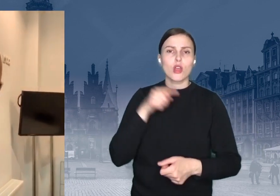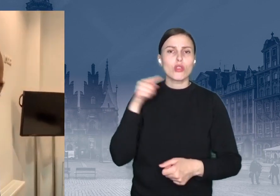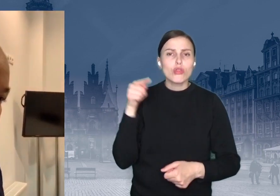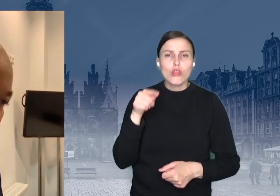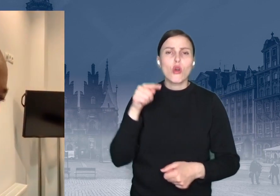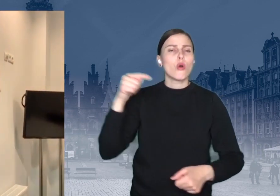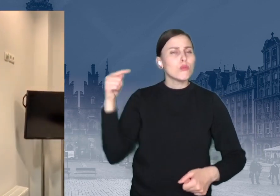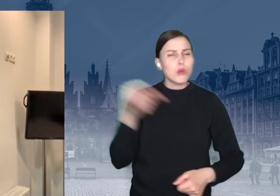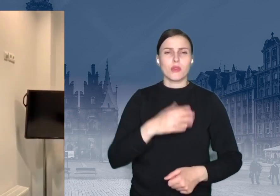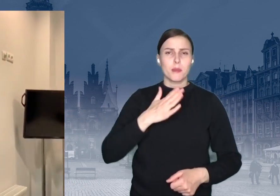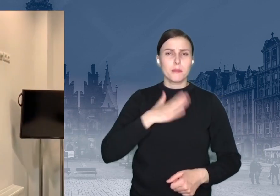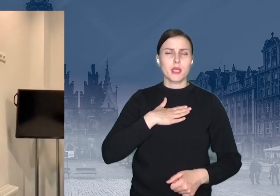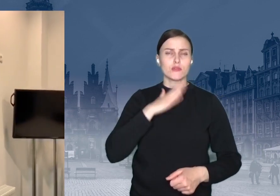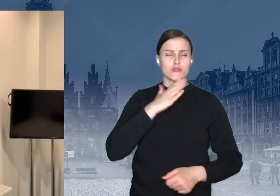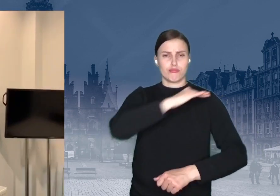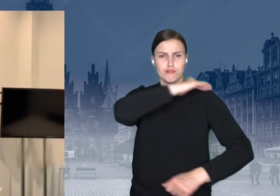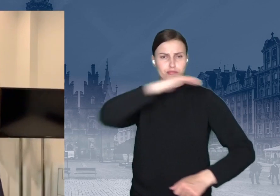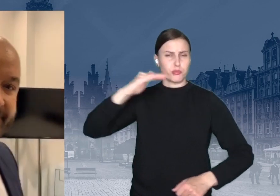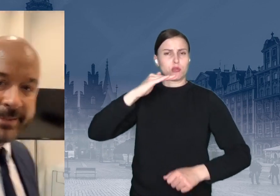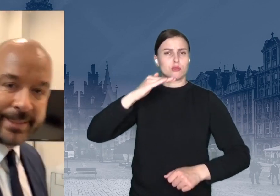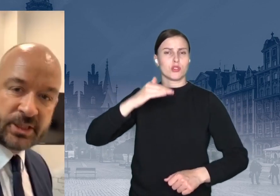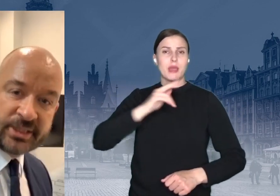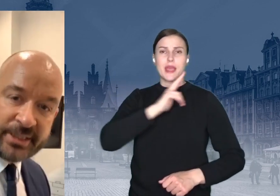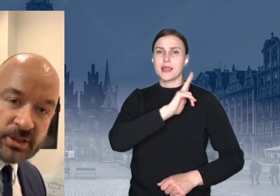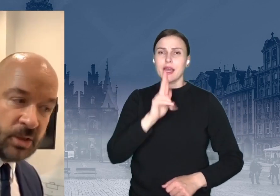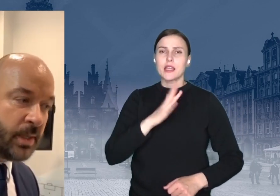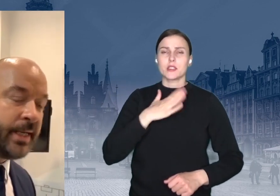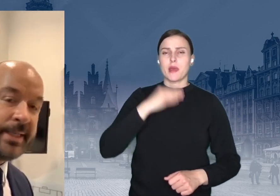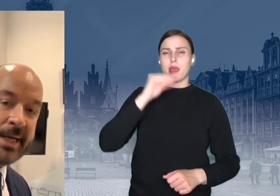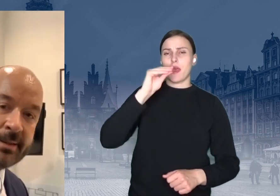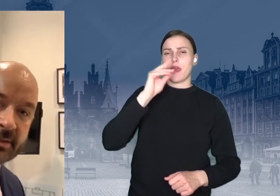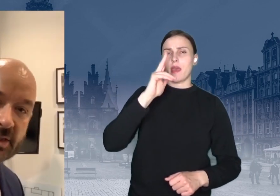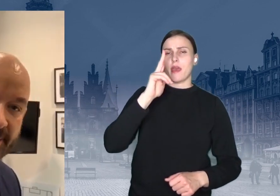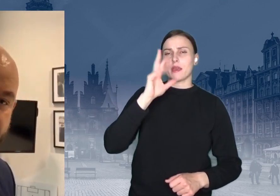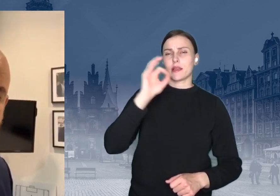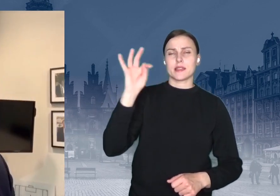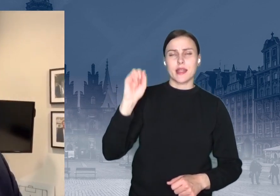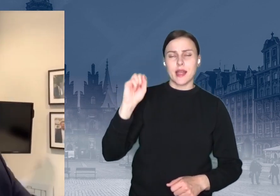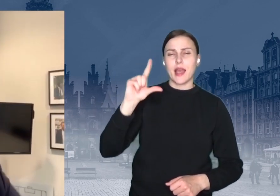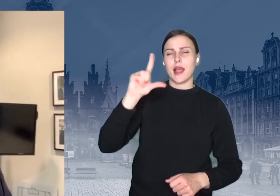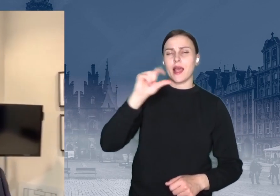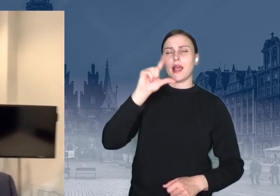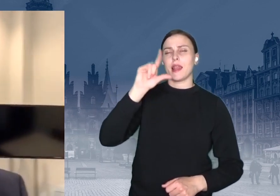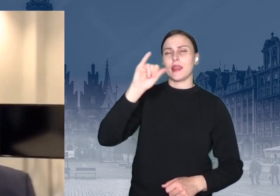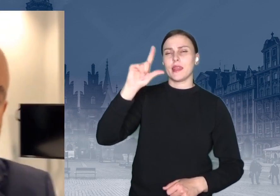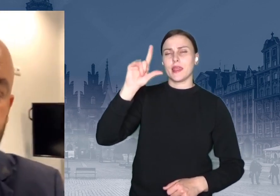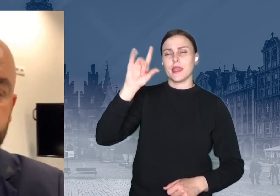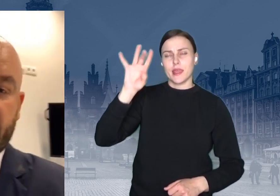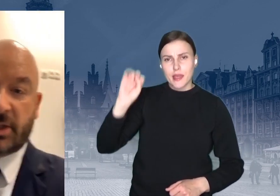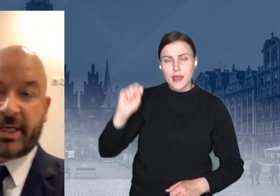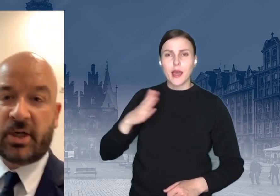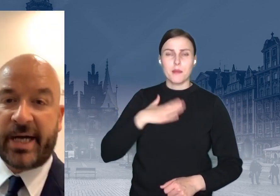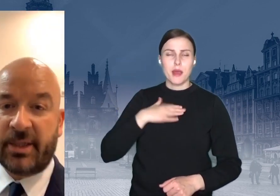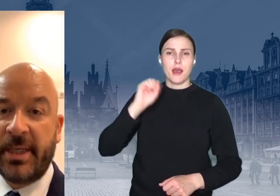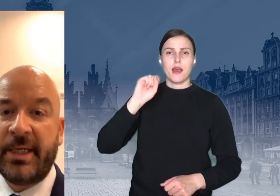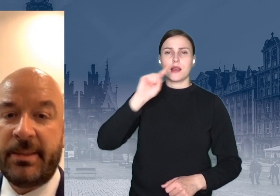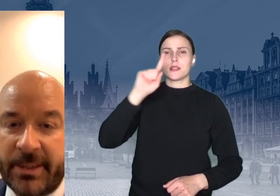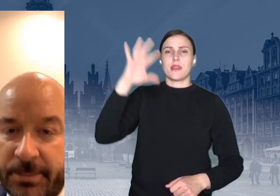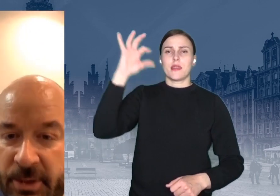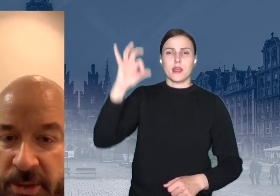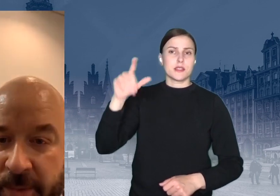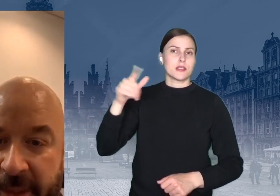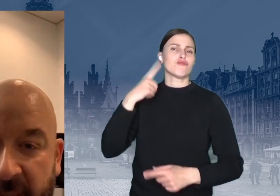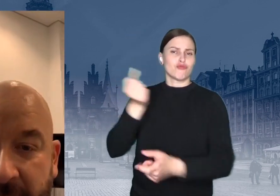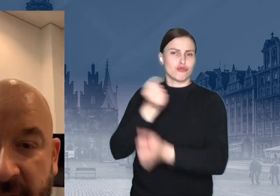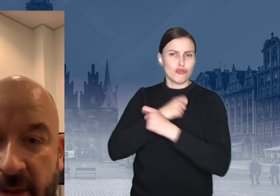standard, że każdy klub ekstraligowy ma sekcję także żeńską. Ja kocham dziewczyny z AZS-u. nadzieję, że one też mnie chociaż trochę kochają.